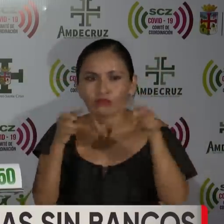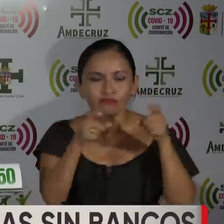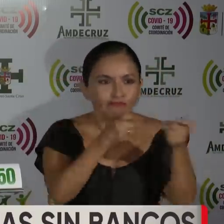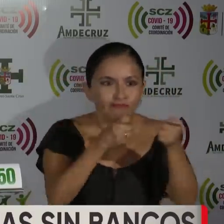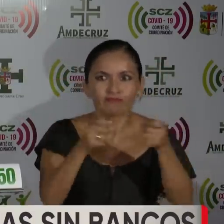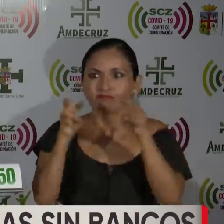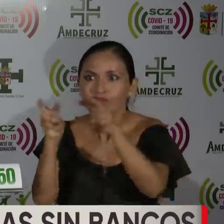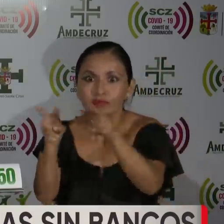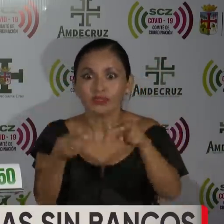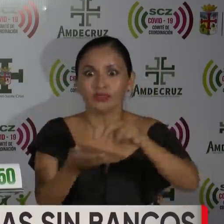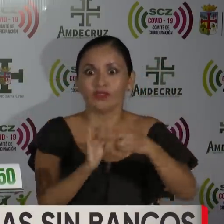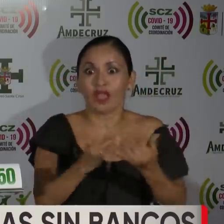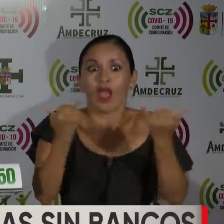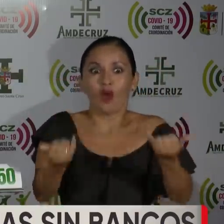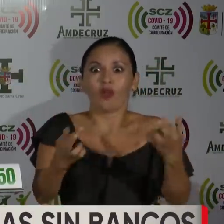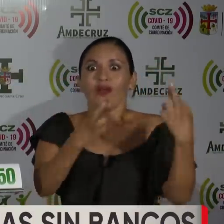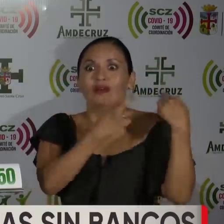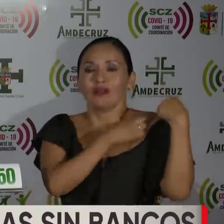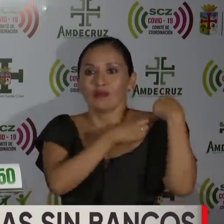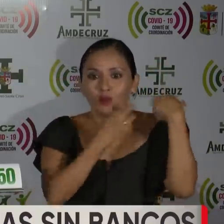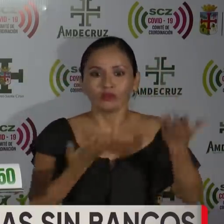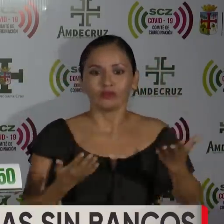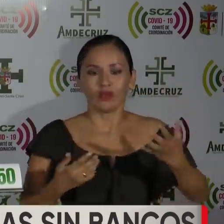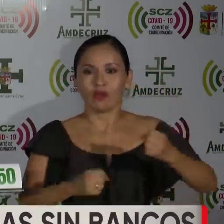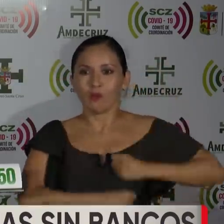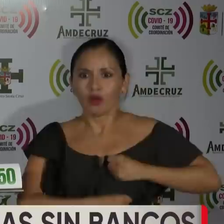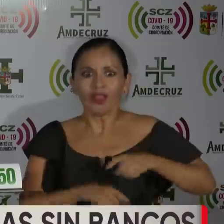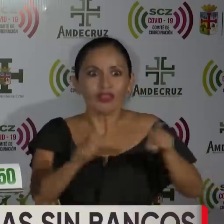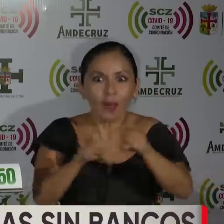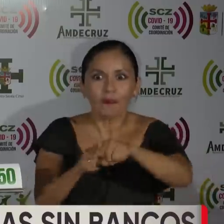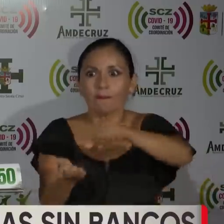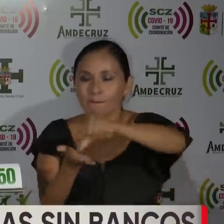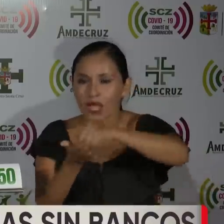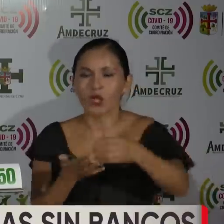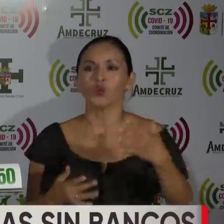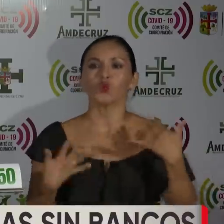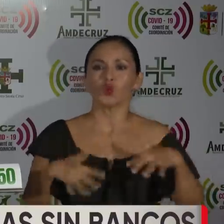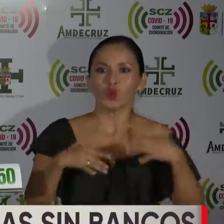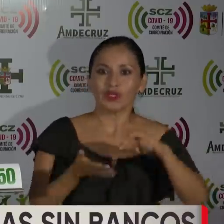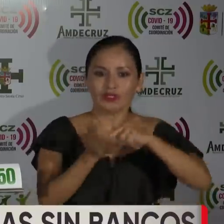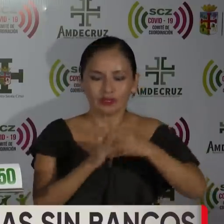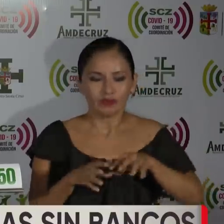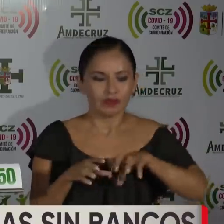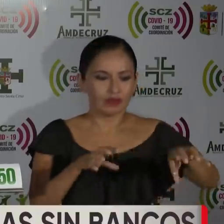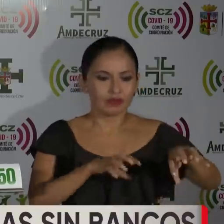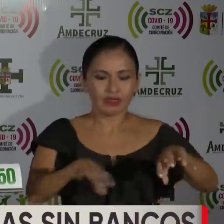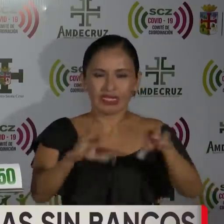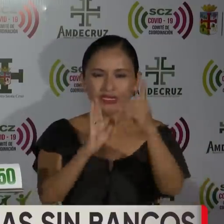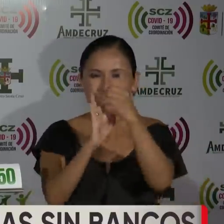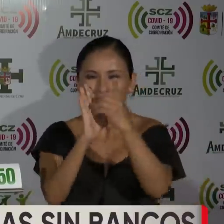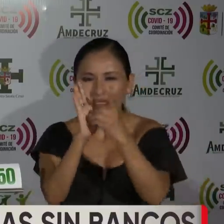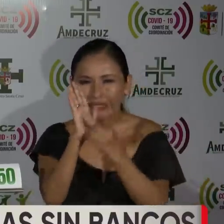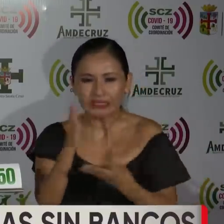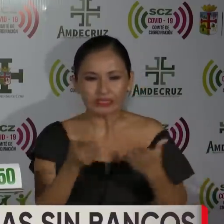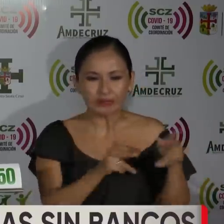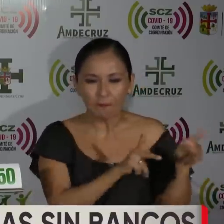criterio, esto requiere seguramente un desglose, requiere una planificación, requiere un detalle.